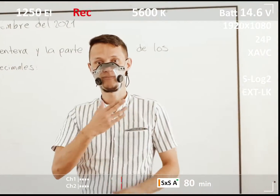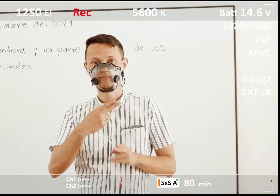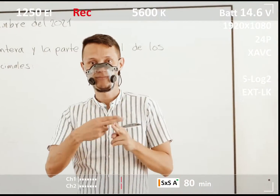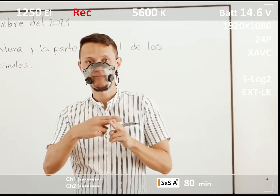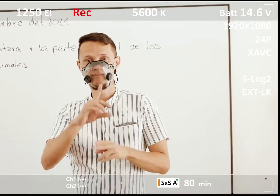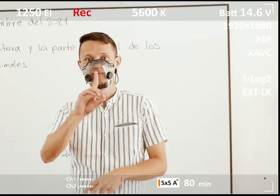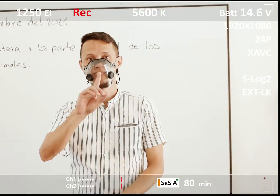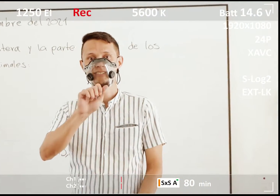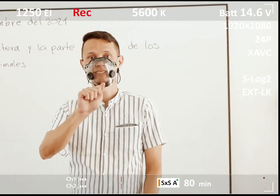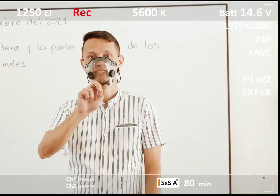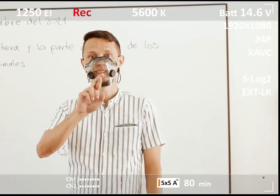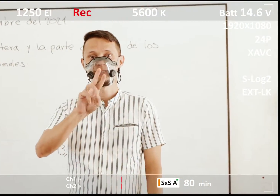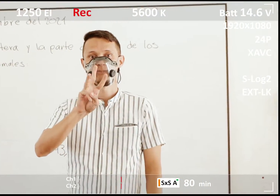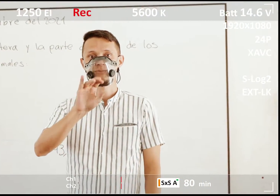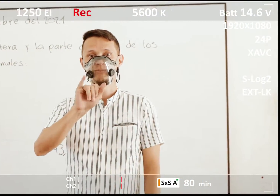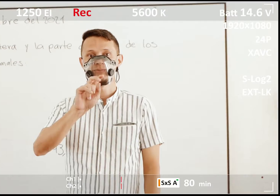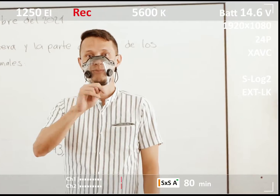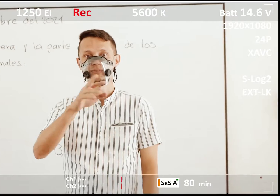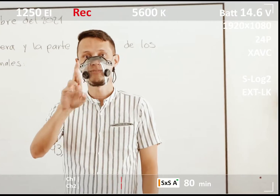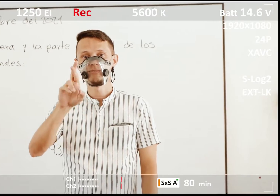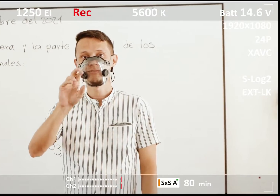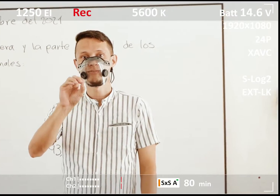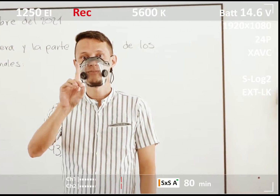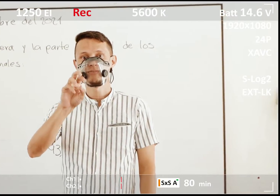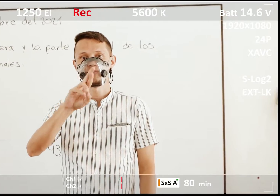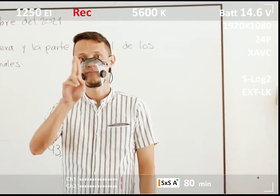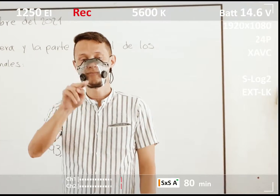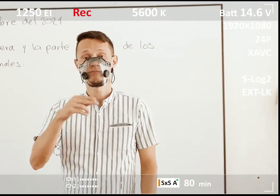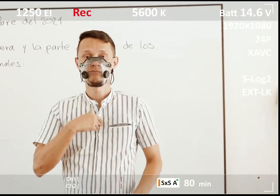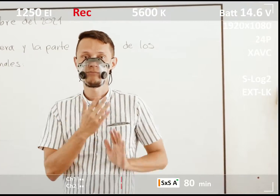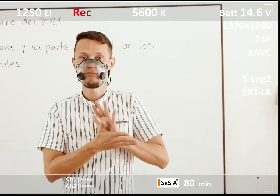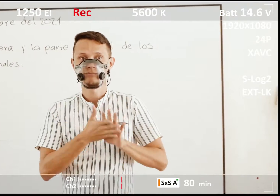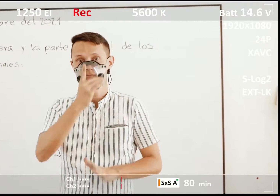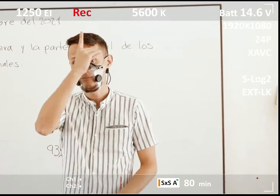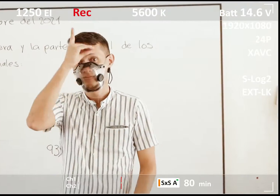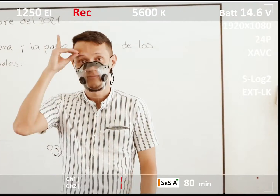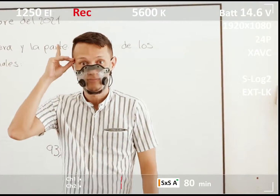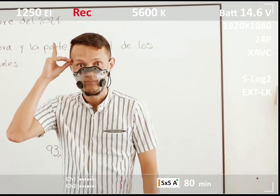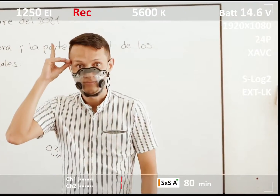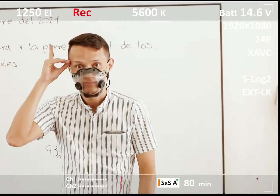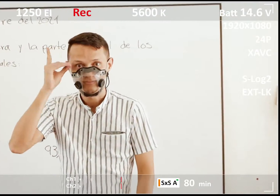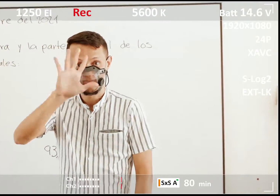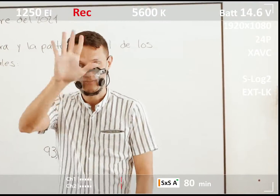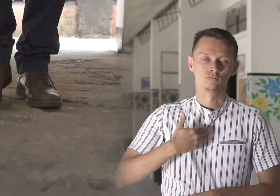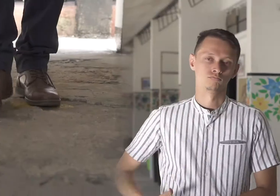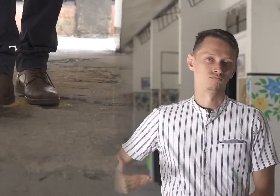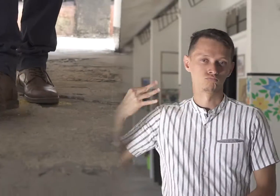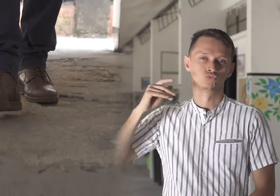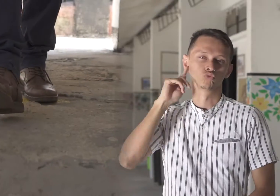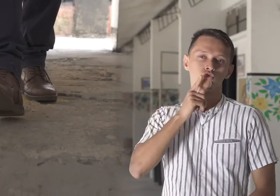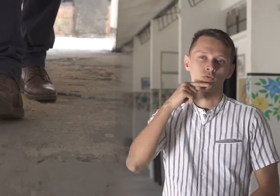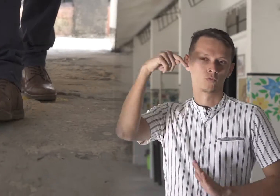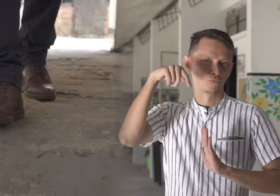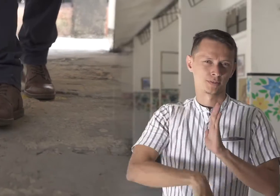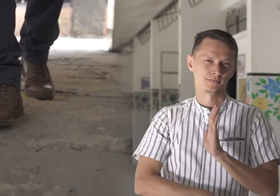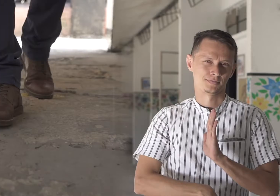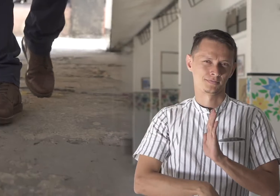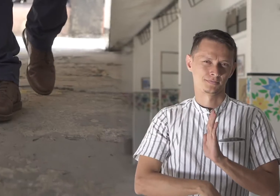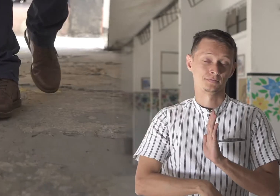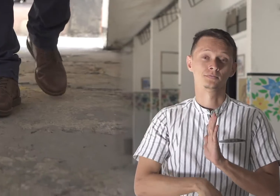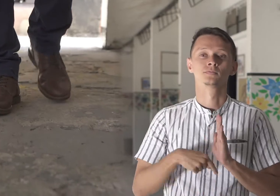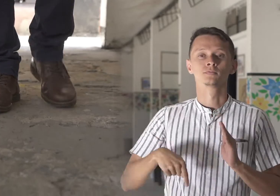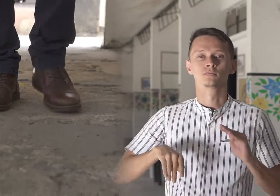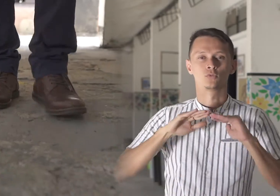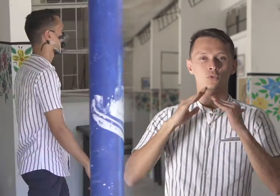Mi nombre es Darwin Rodríguez, esta es mi seña. Soy una persona